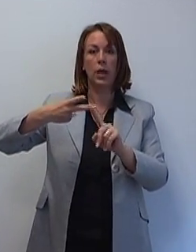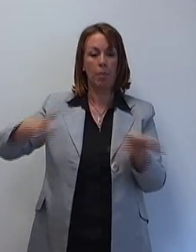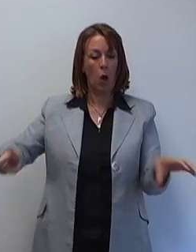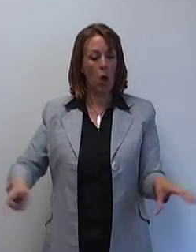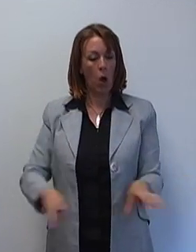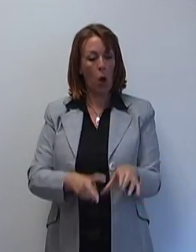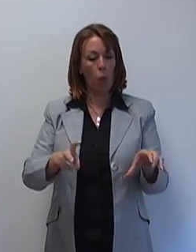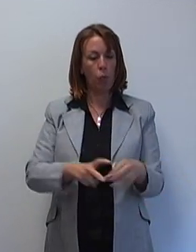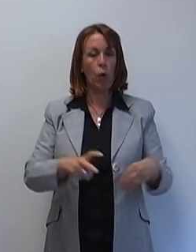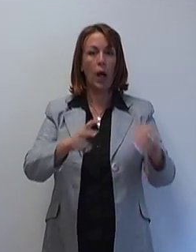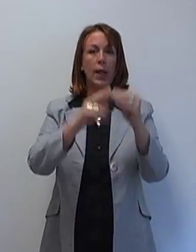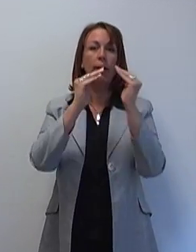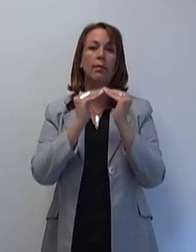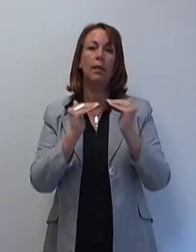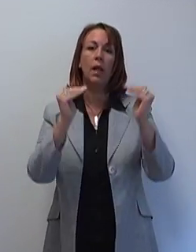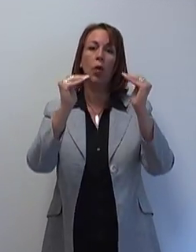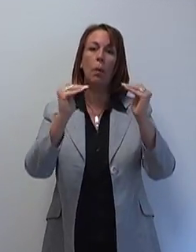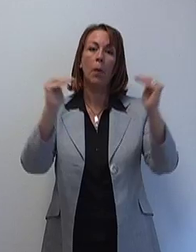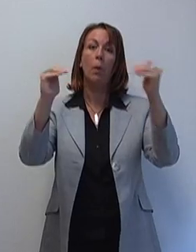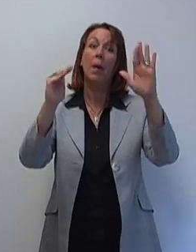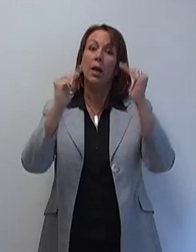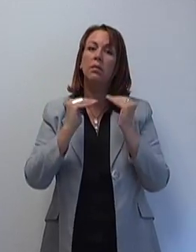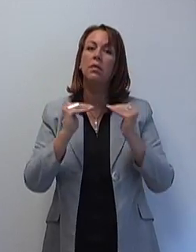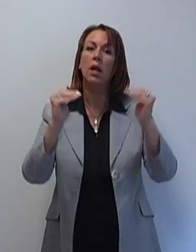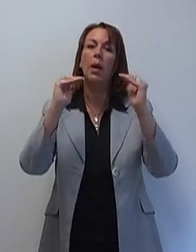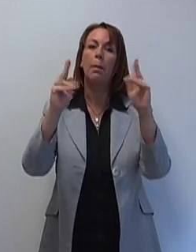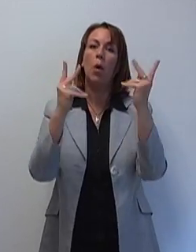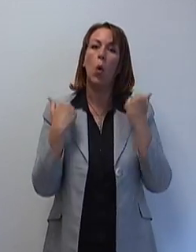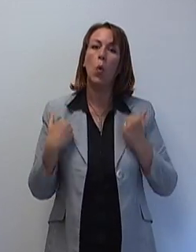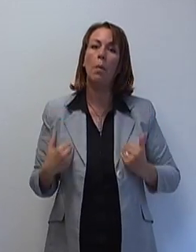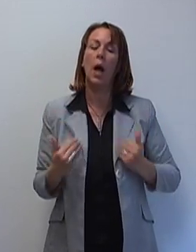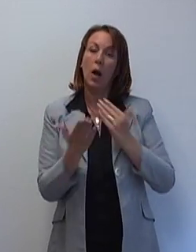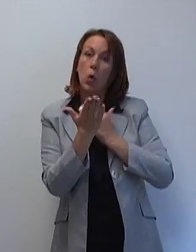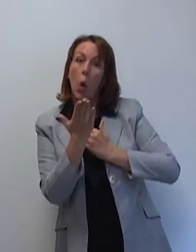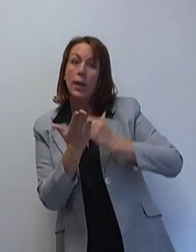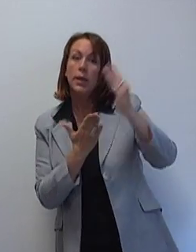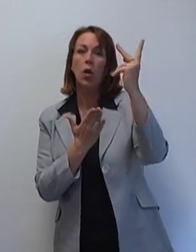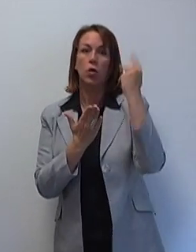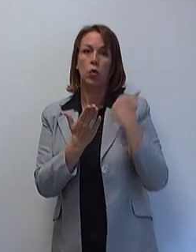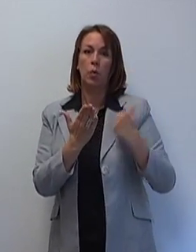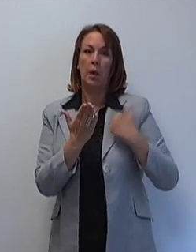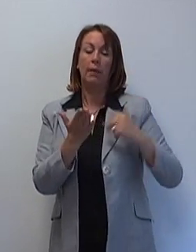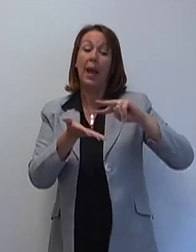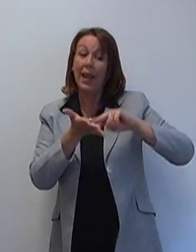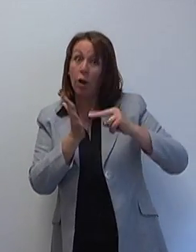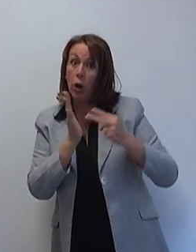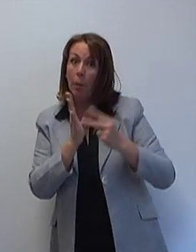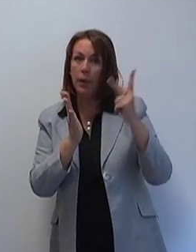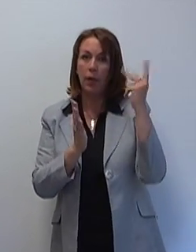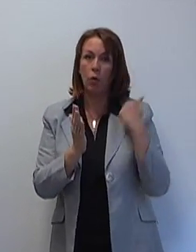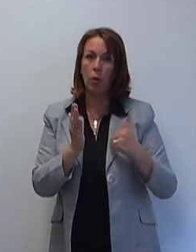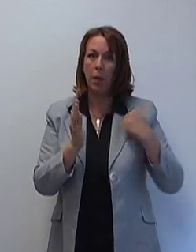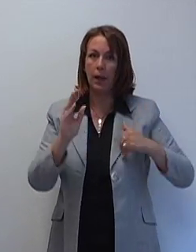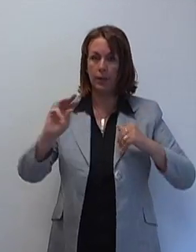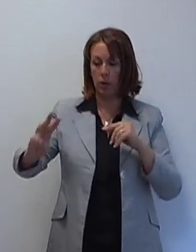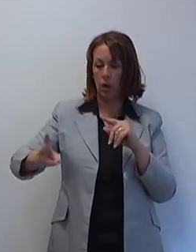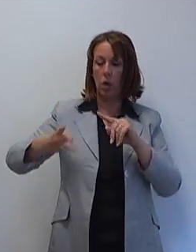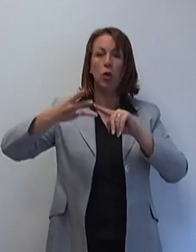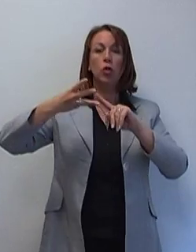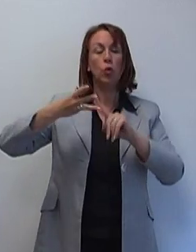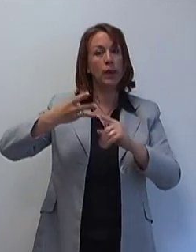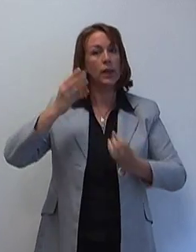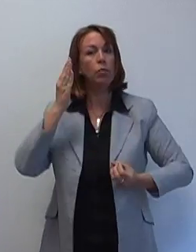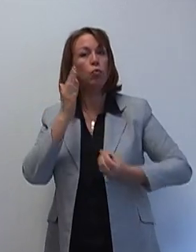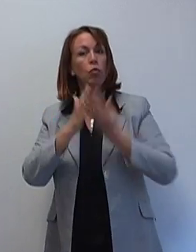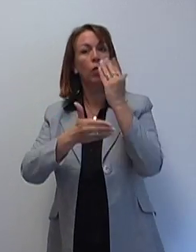c'est la révolution de l'emploi et du développement, mais qui doit être un développement humain, une croissance humaine, une économie à visage humain. Troisième